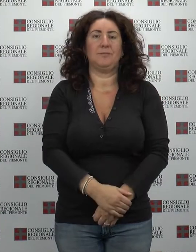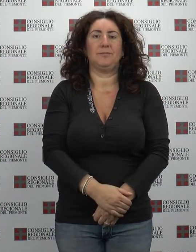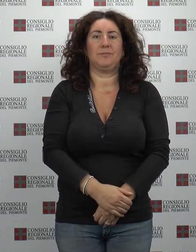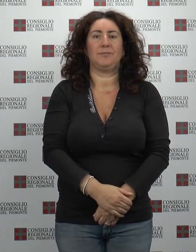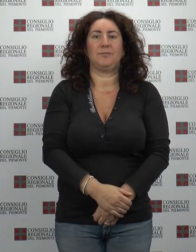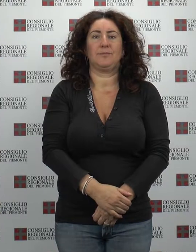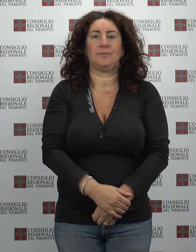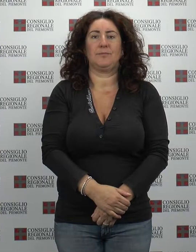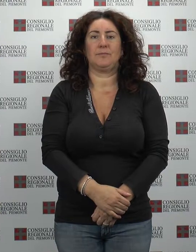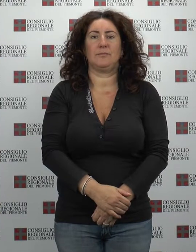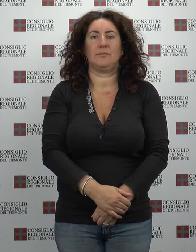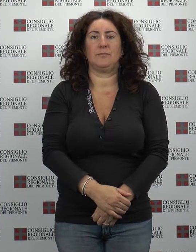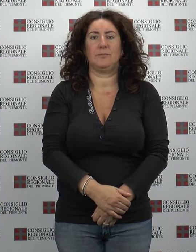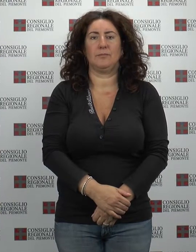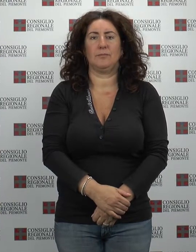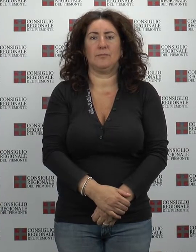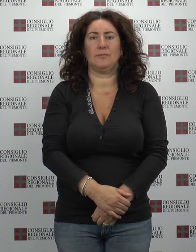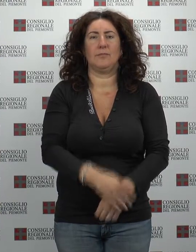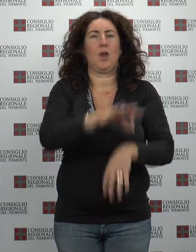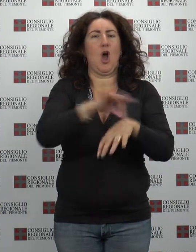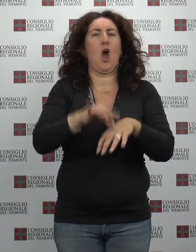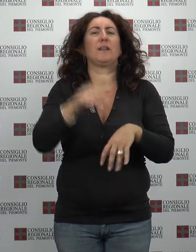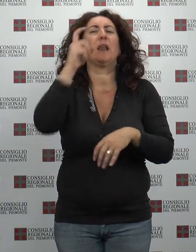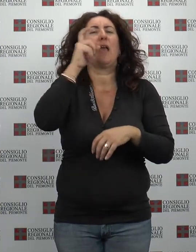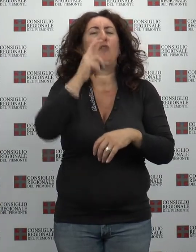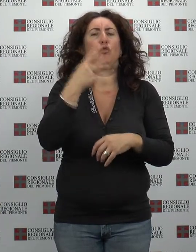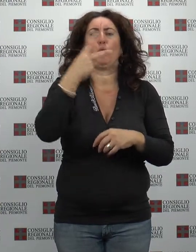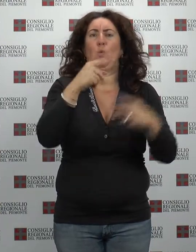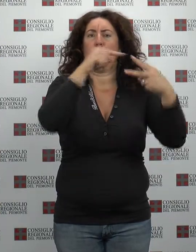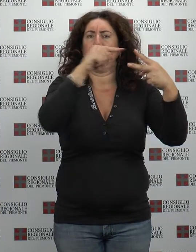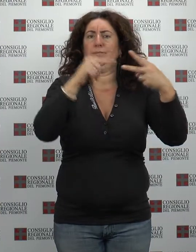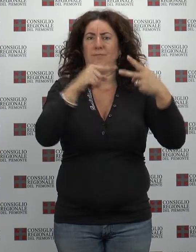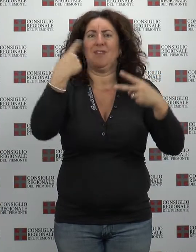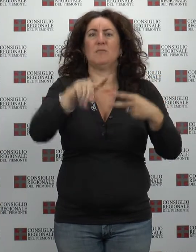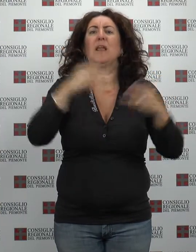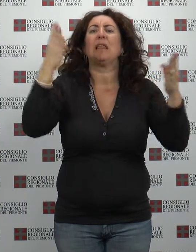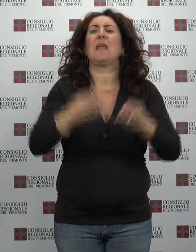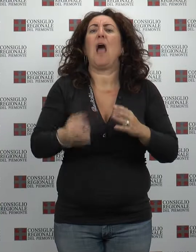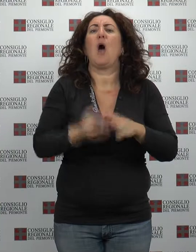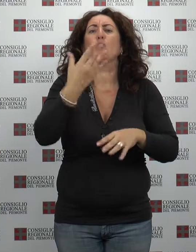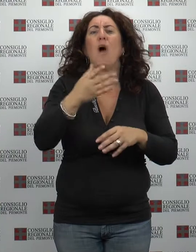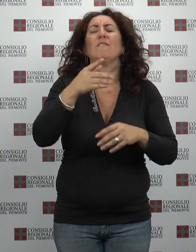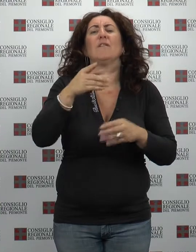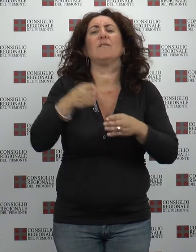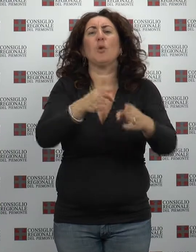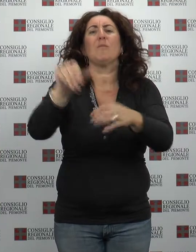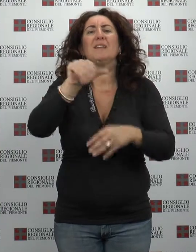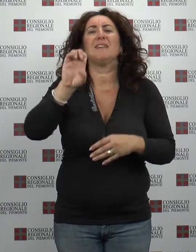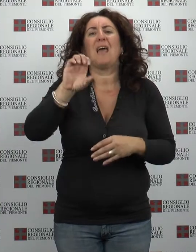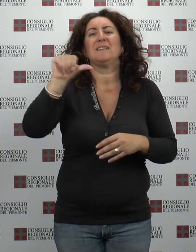La discussione di due ordini del giorno sul progetto di una nuova diga sul fiume Sessera in provincia di Biella ha aperto la seduta pomeridiana